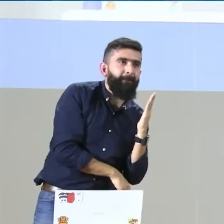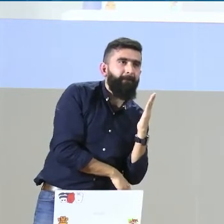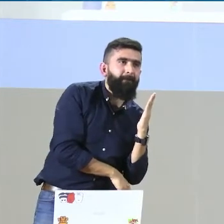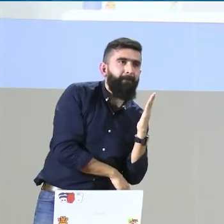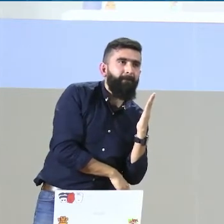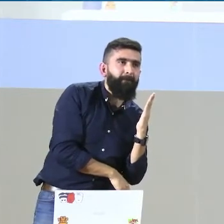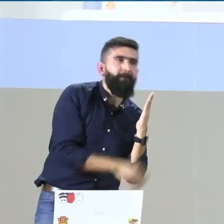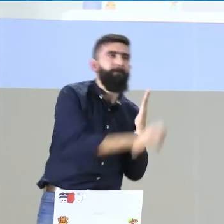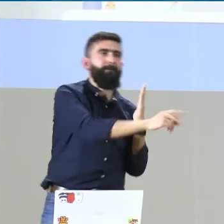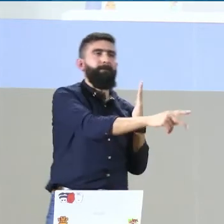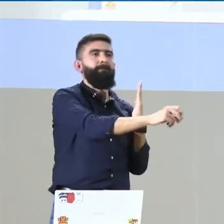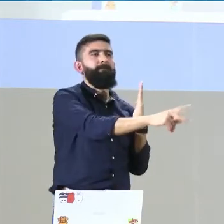Un segundo, aquí está en el proceso.